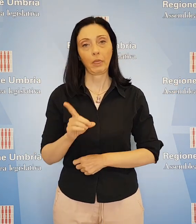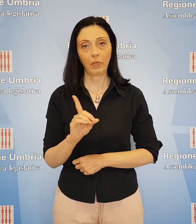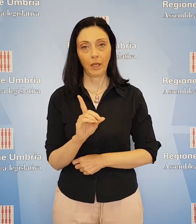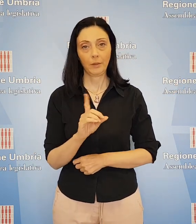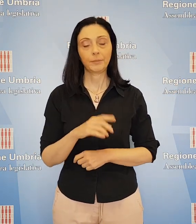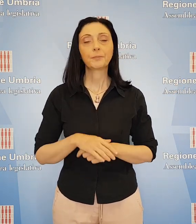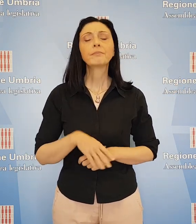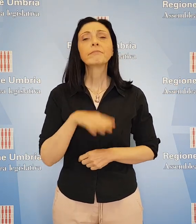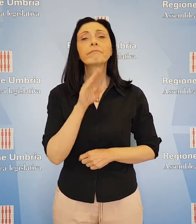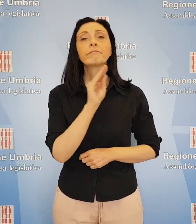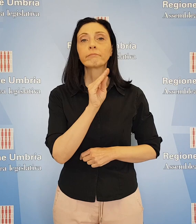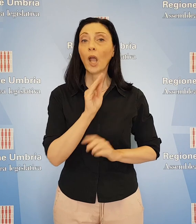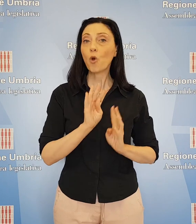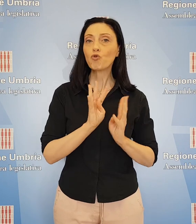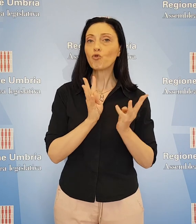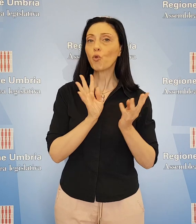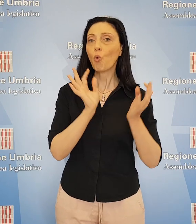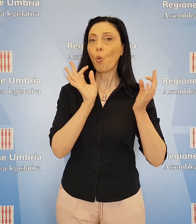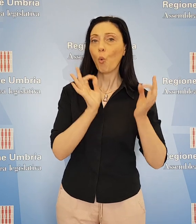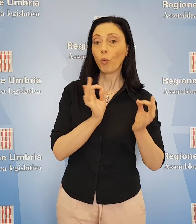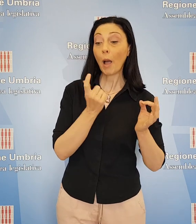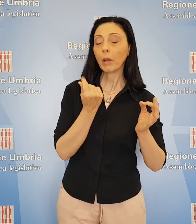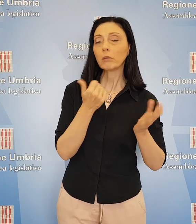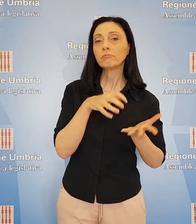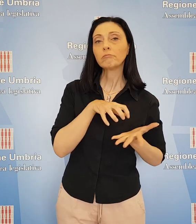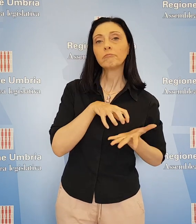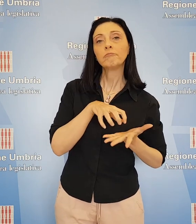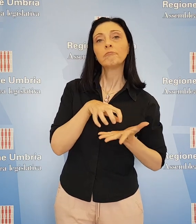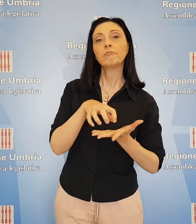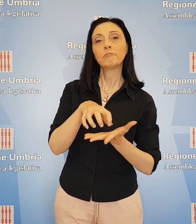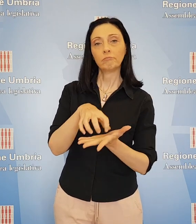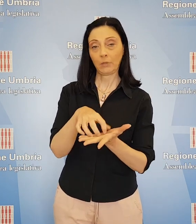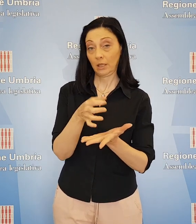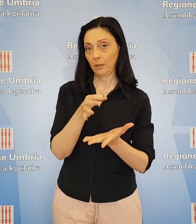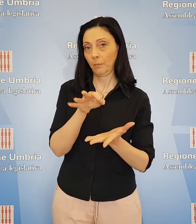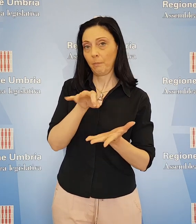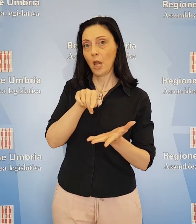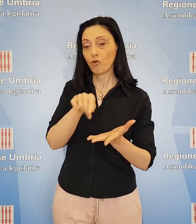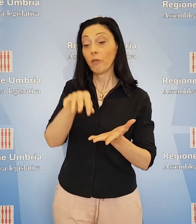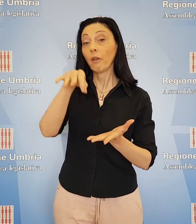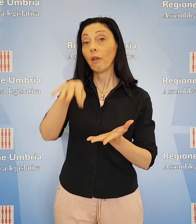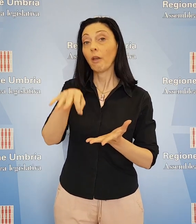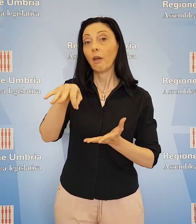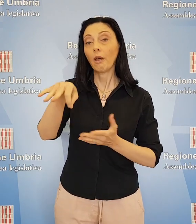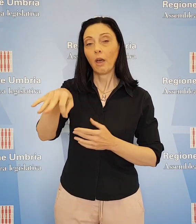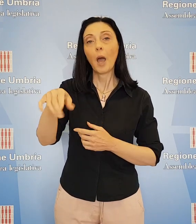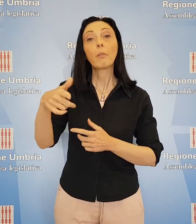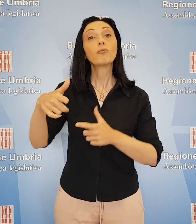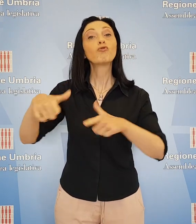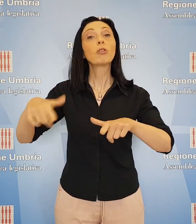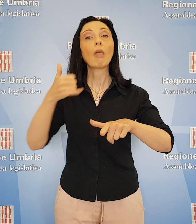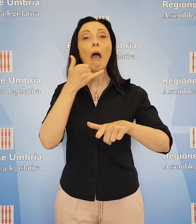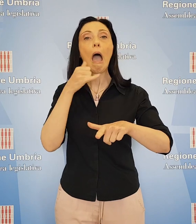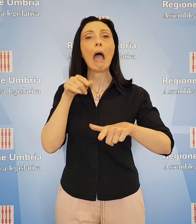che chiedeva l'impegno della giunta a destinare risorse finanziarie specifiche e ricorrenti alla città di Assisi